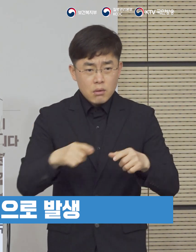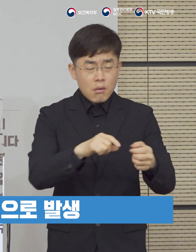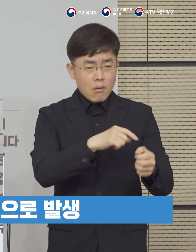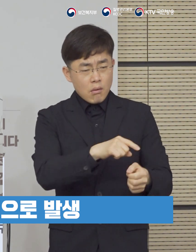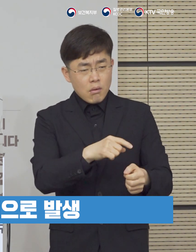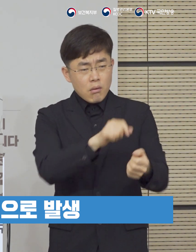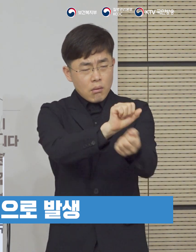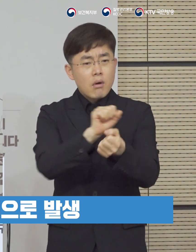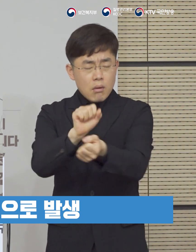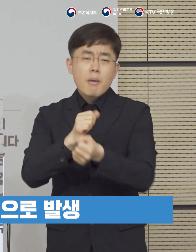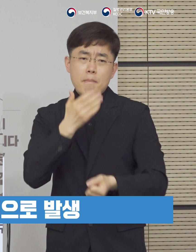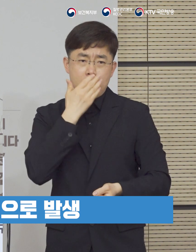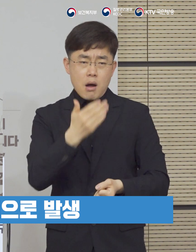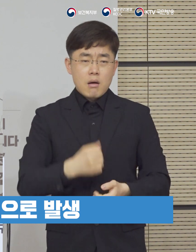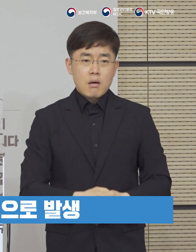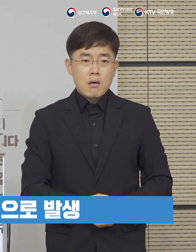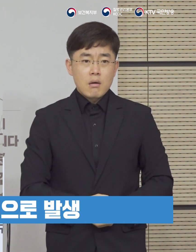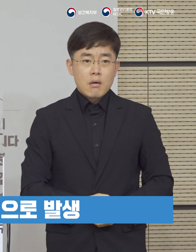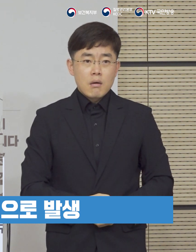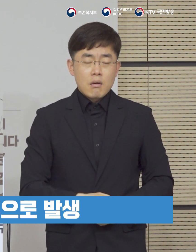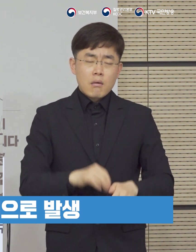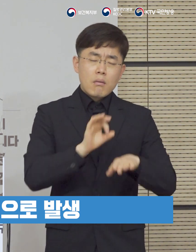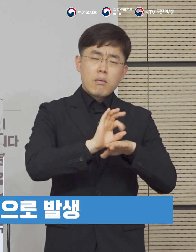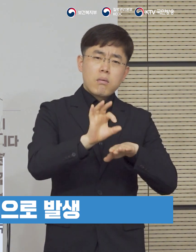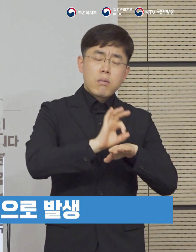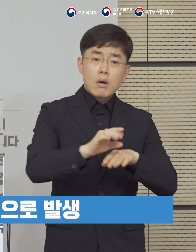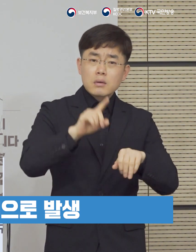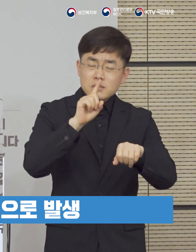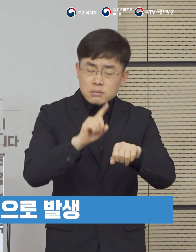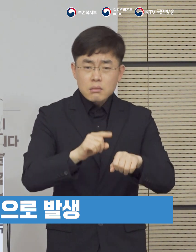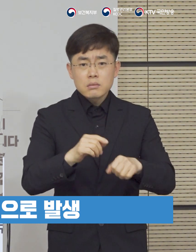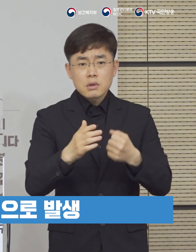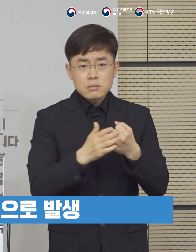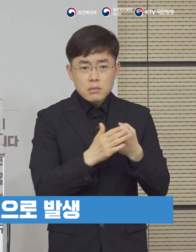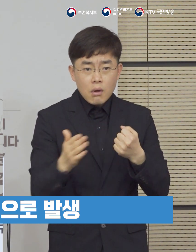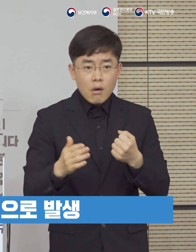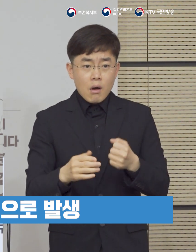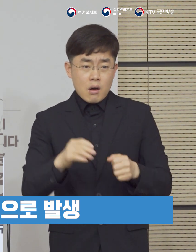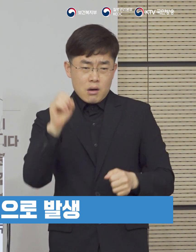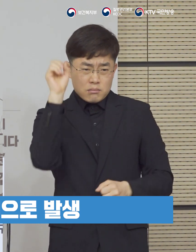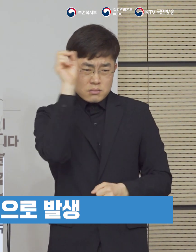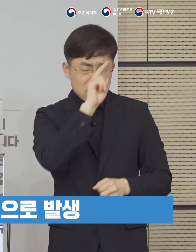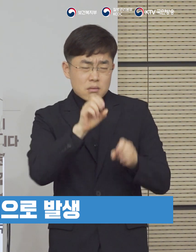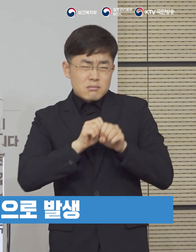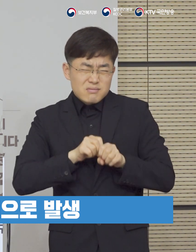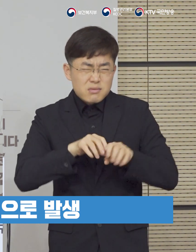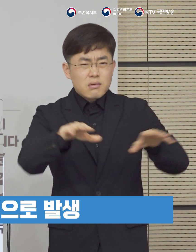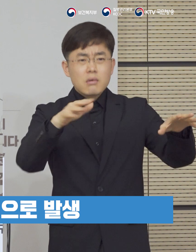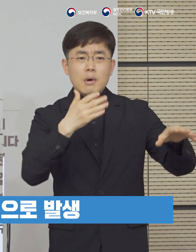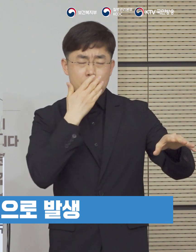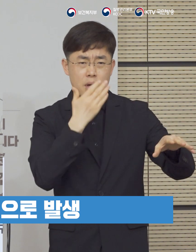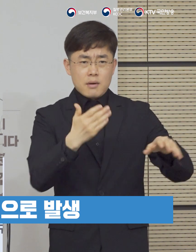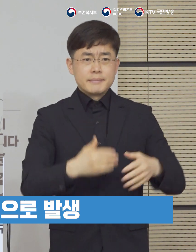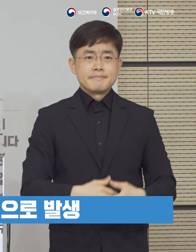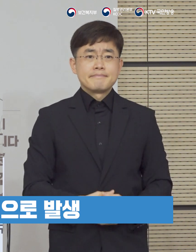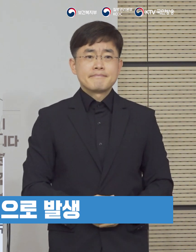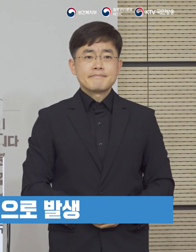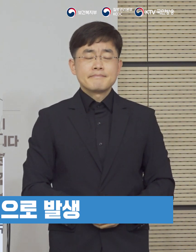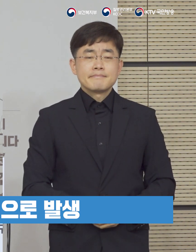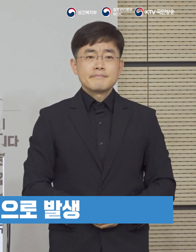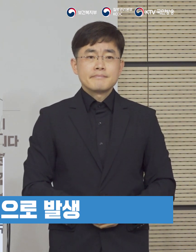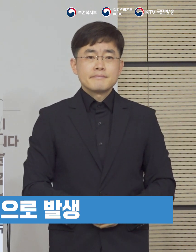여전히 존재하고 있으며 한순간의 방심으로 또다시 대규모 감염이 확산될 수 있다는 것을